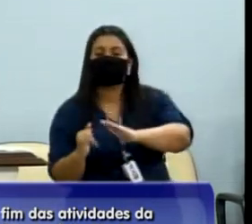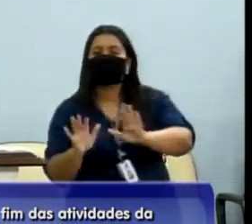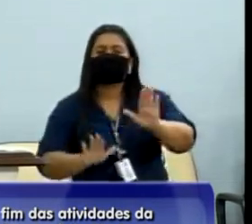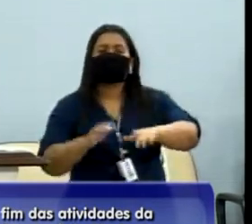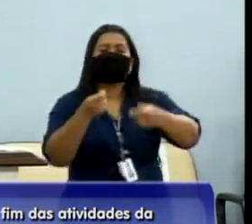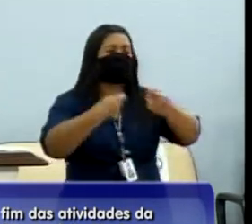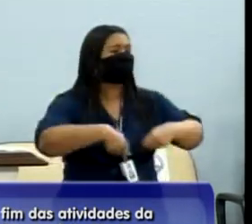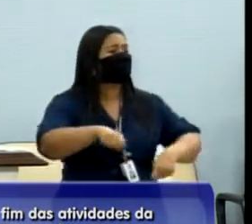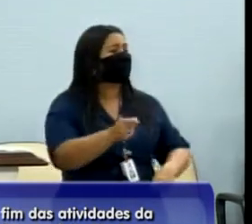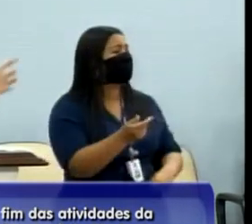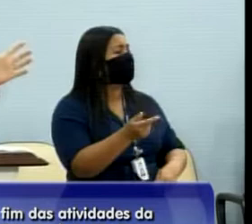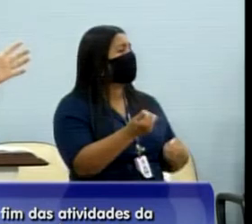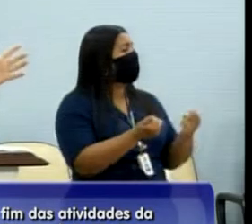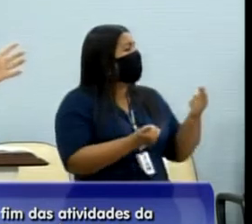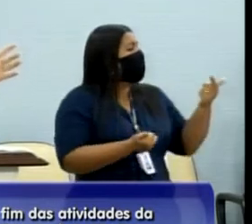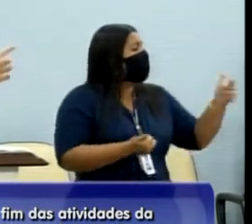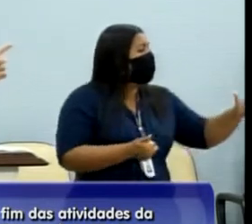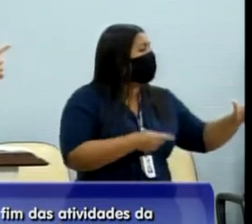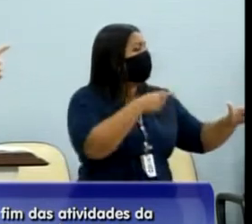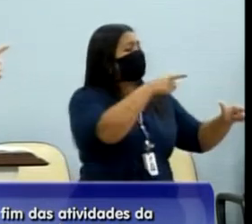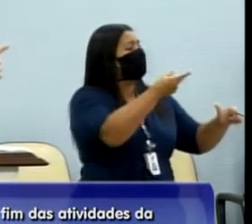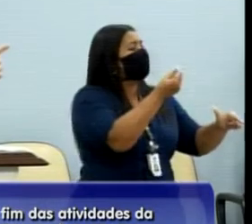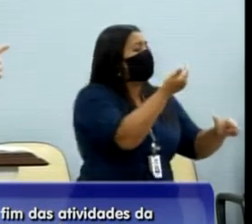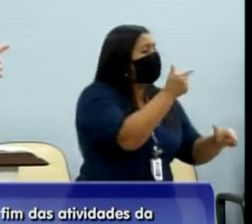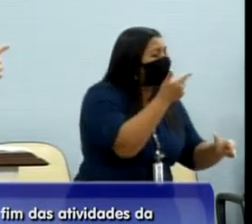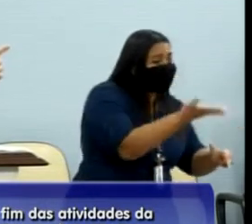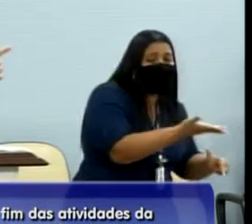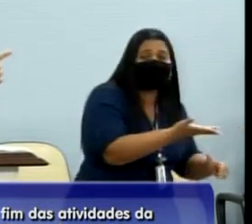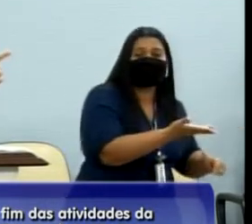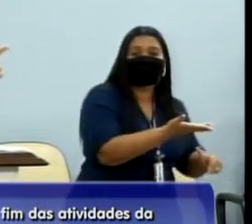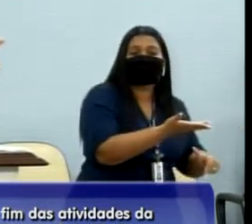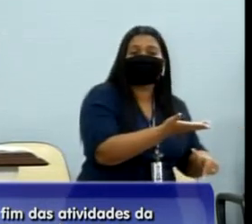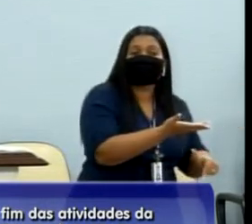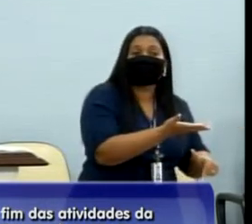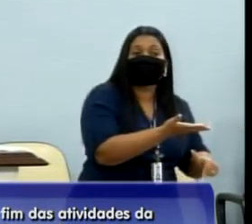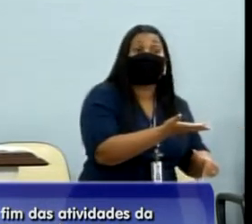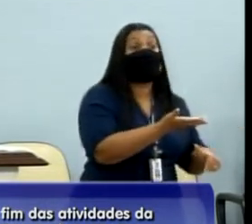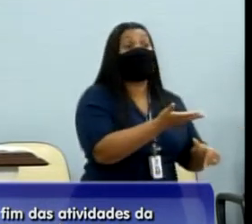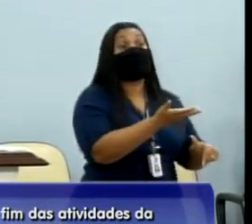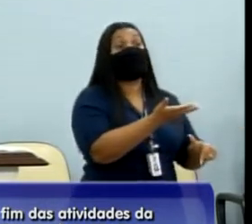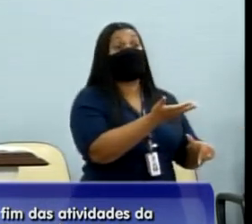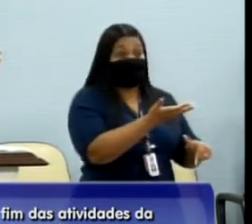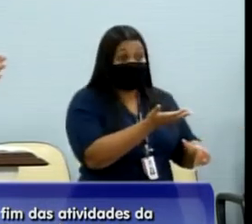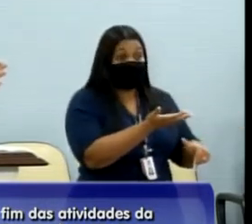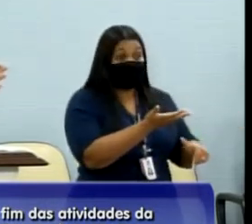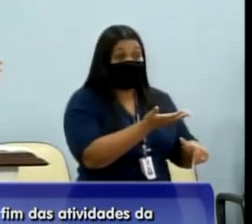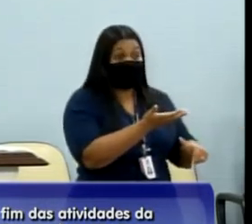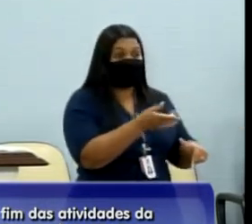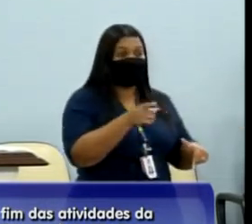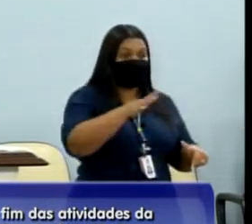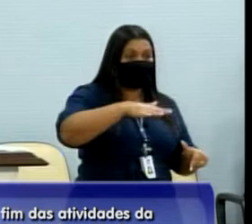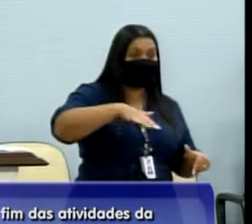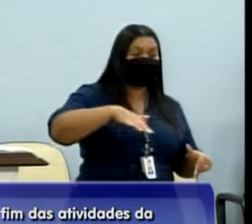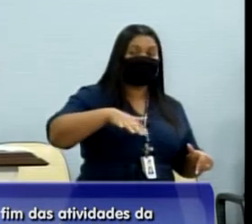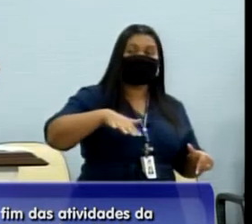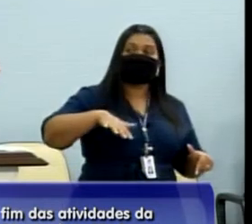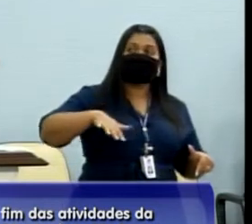tanto quanto uma outra que não tem padrinho, além dessa